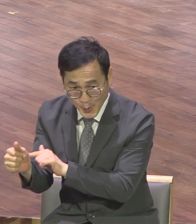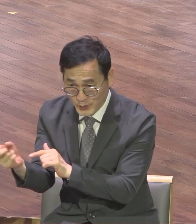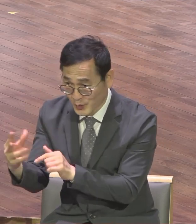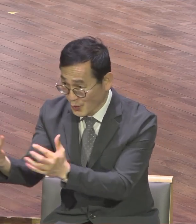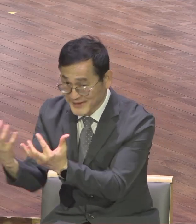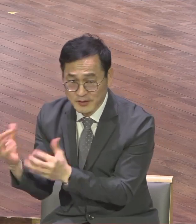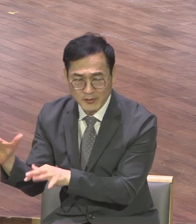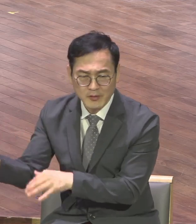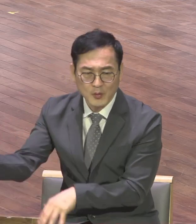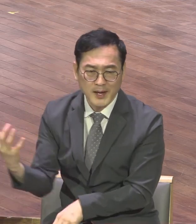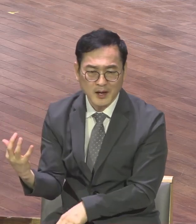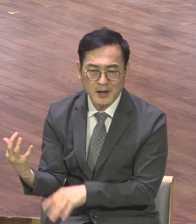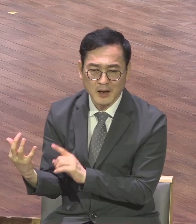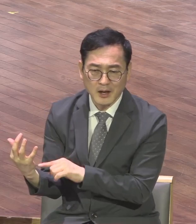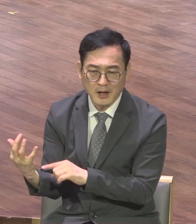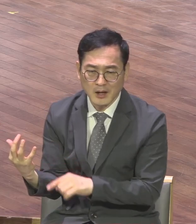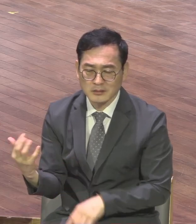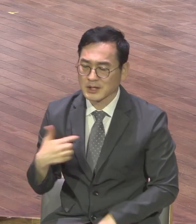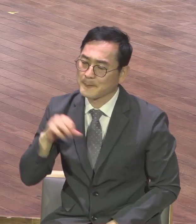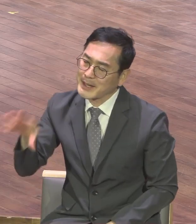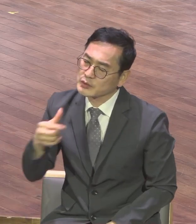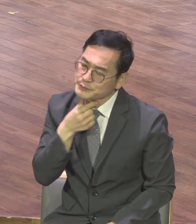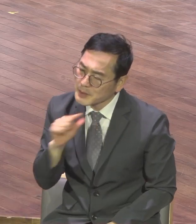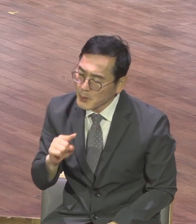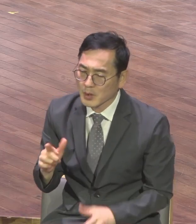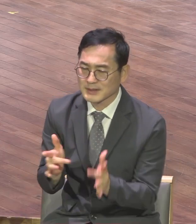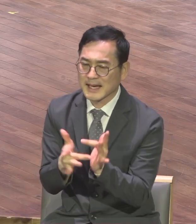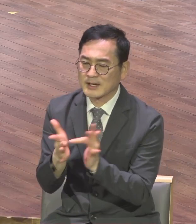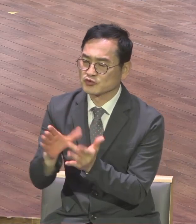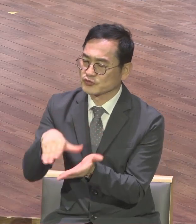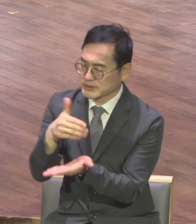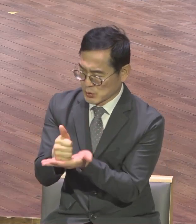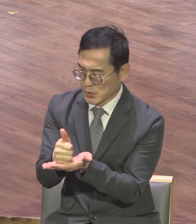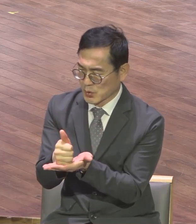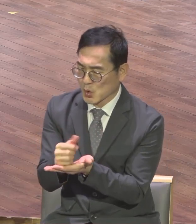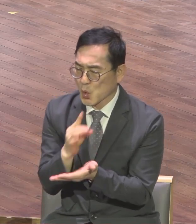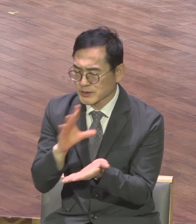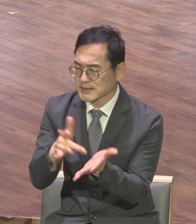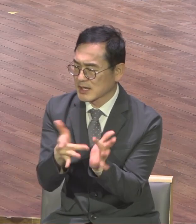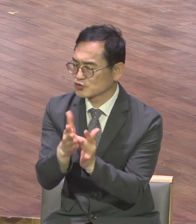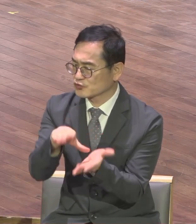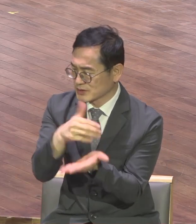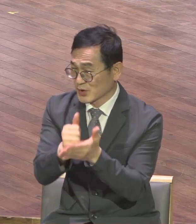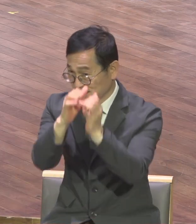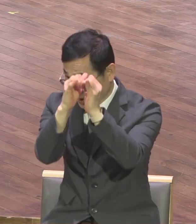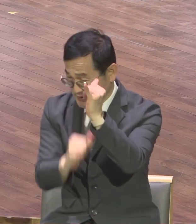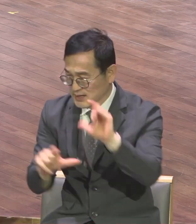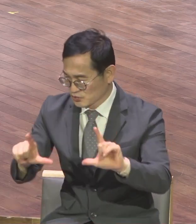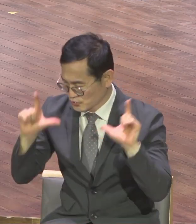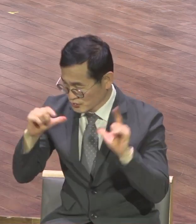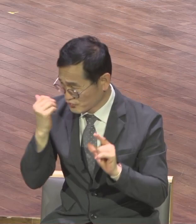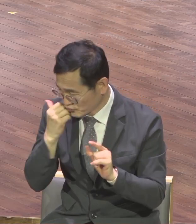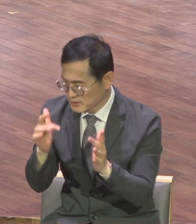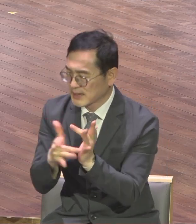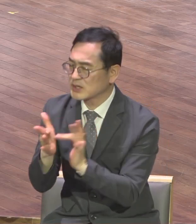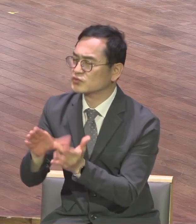역사의 주인공은 하나님이시다 역사의 주인공은 예수 그리도다 그것밖에 할 말이 없어요